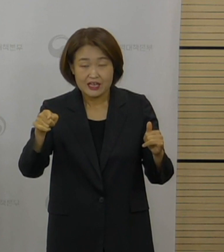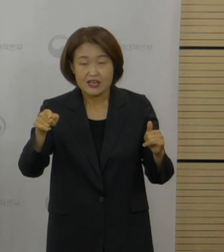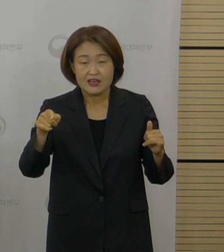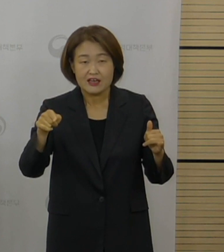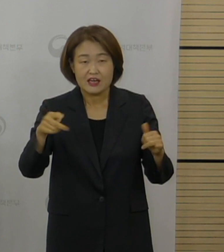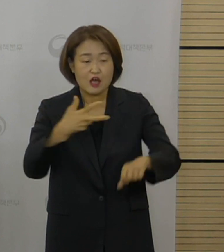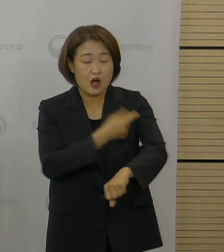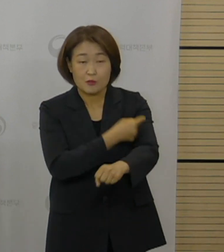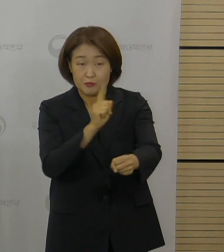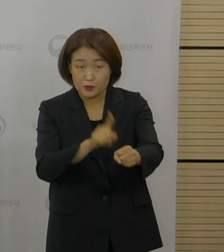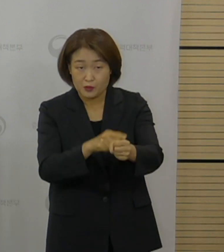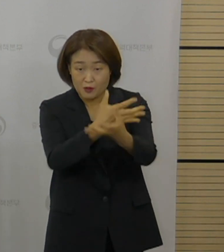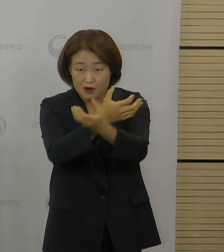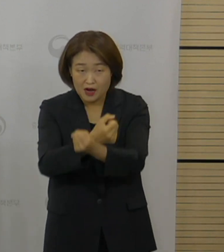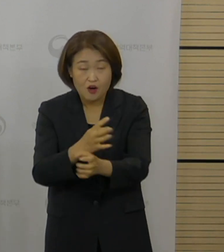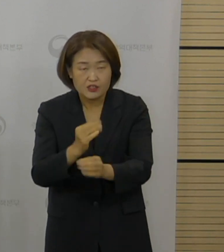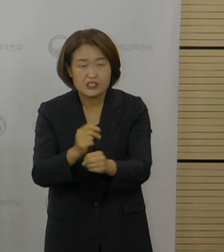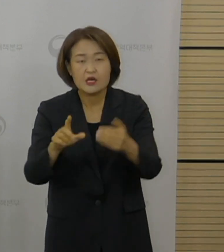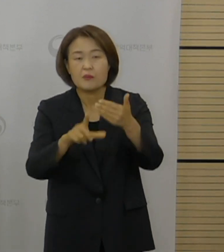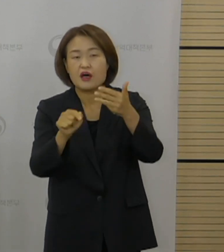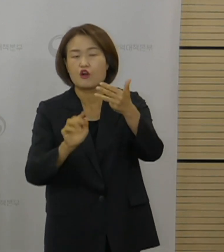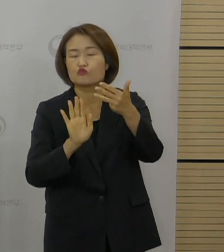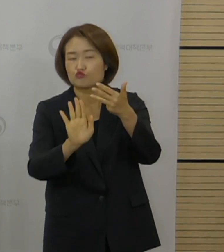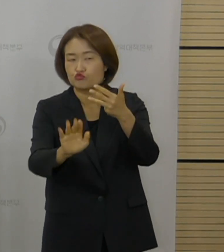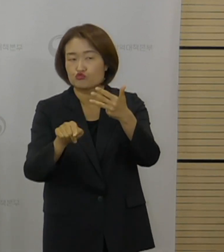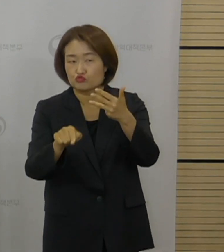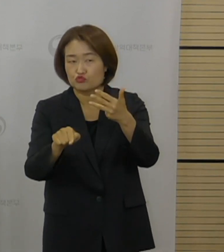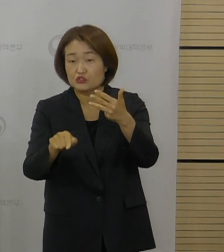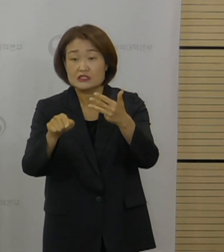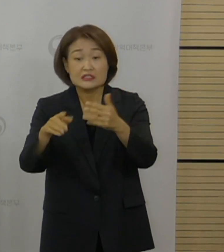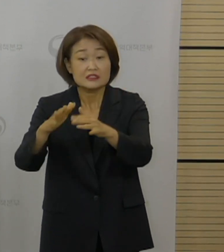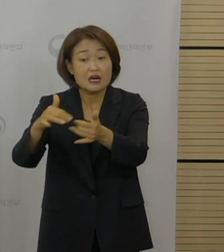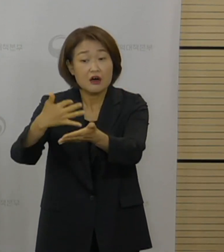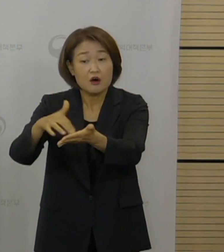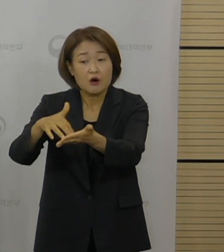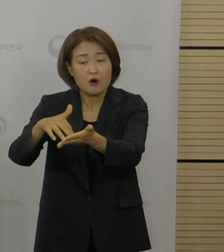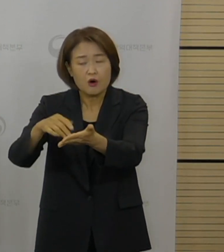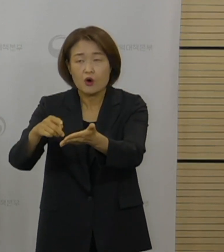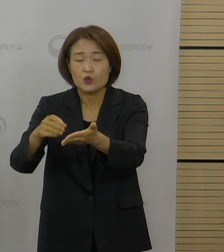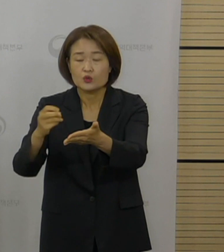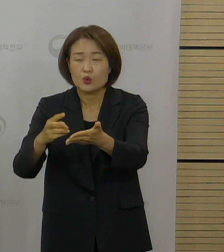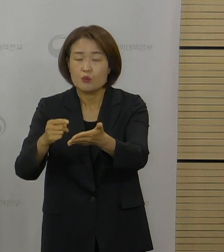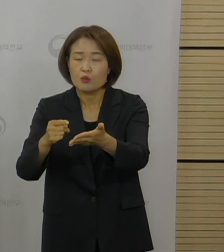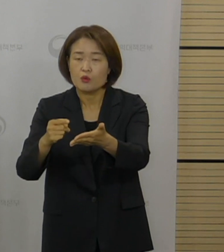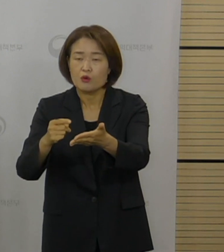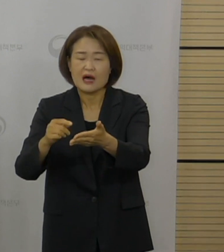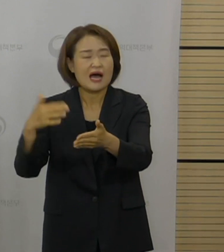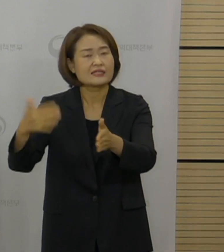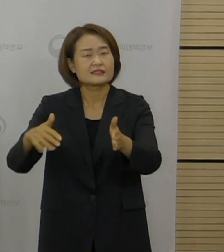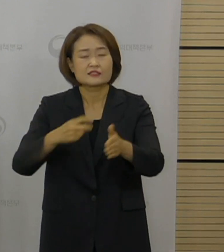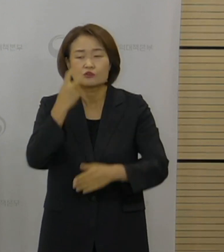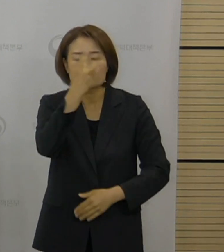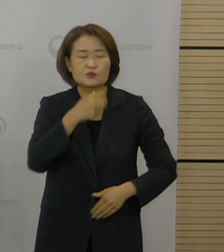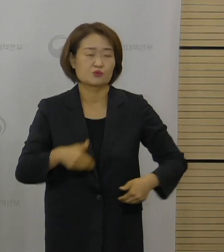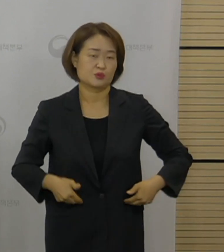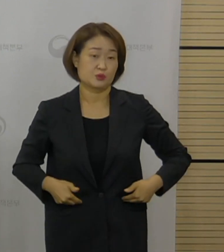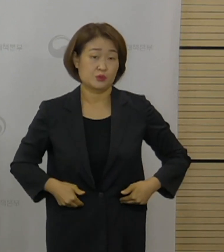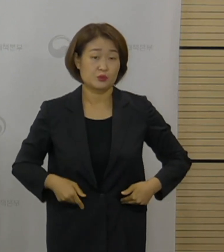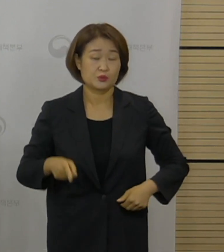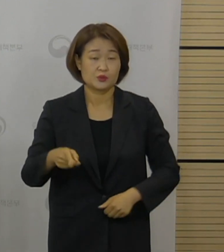이후이기 때문에 실제로 그 대상자가 어느 정도 될지 그 이득이 얼마나 있을지는 검토를 해봐야 될 부분이고